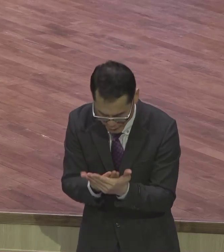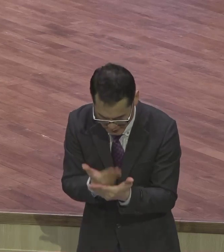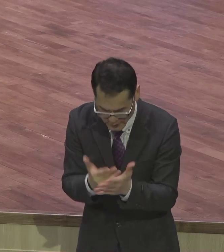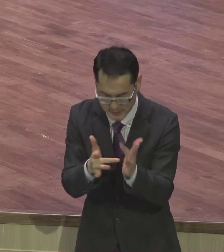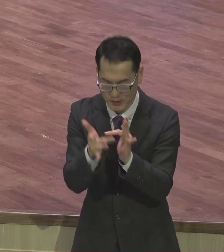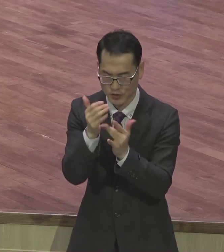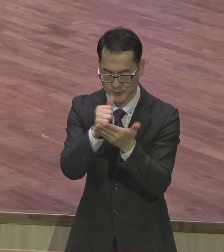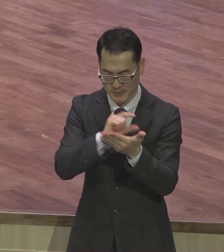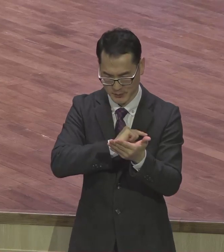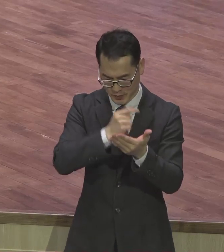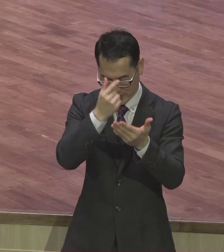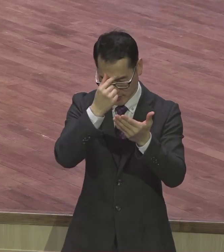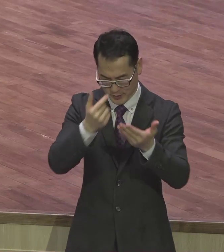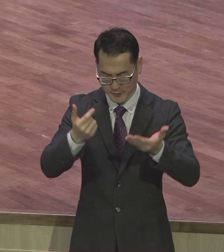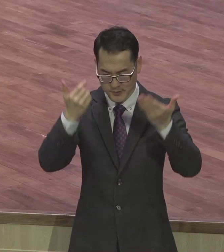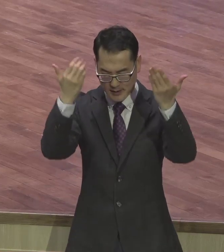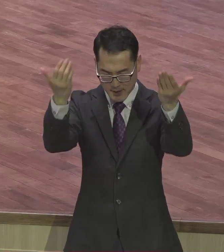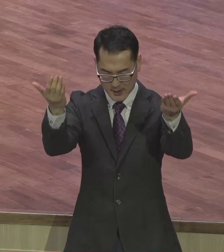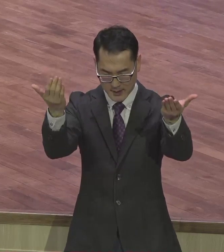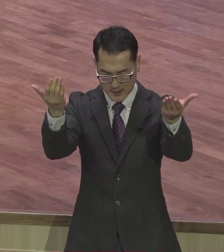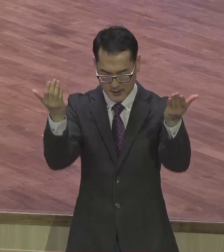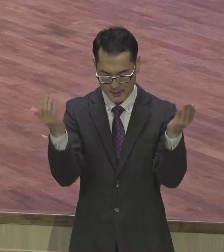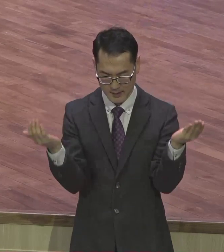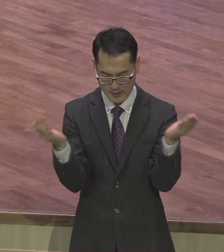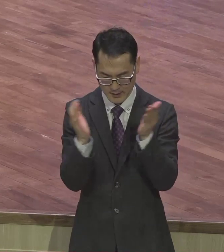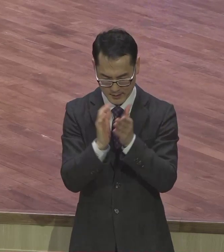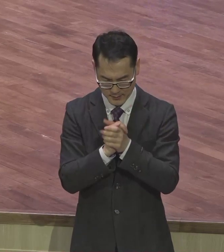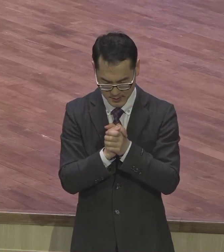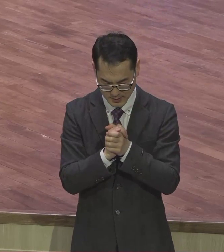기도합니다. 아멘 아멘